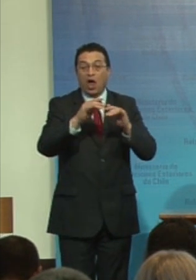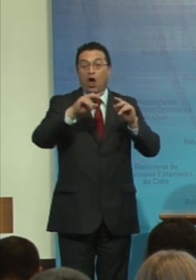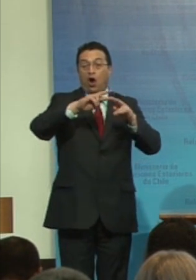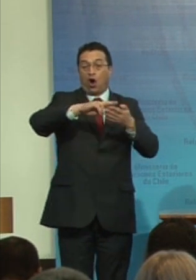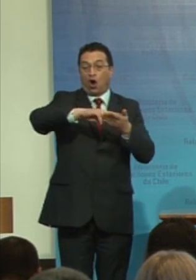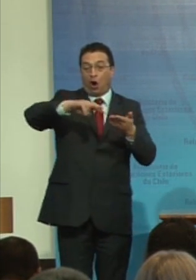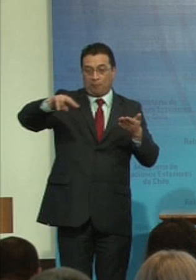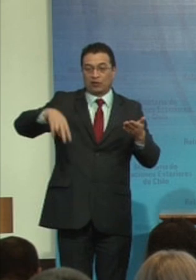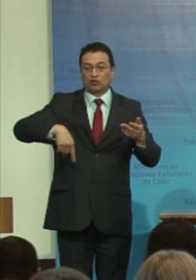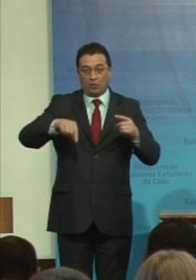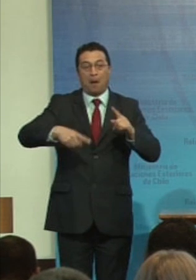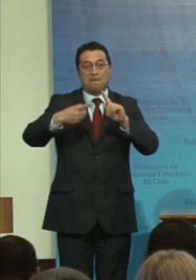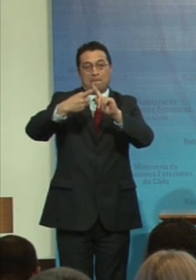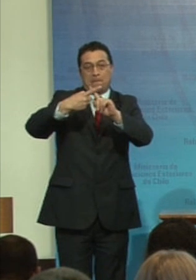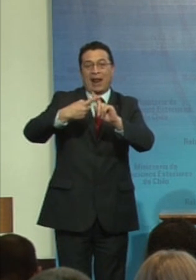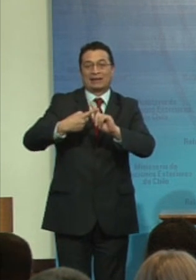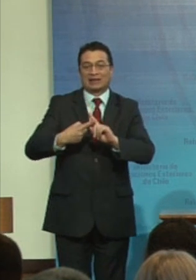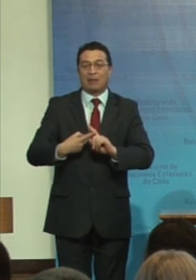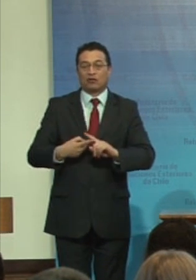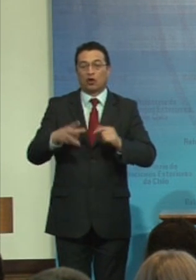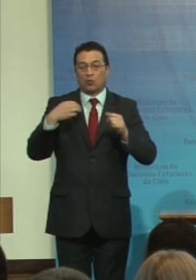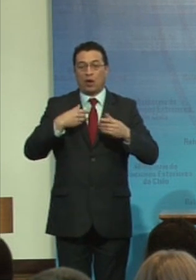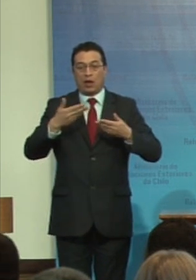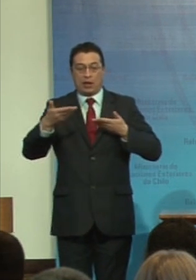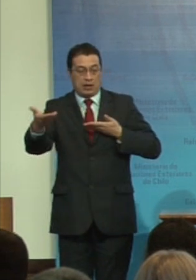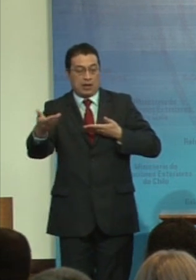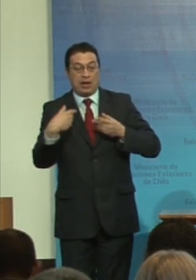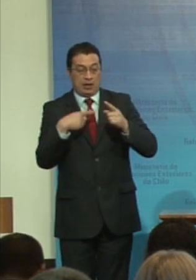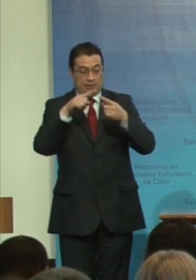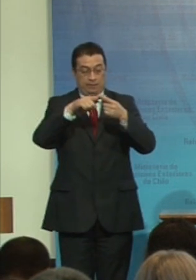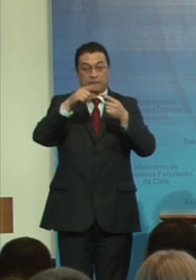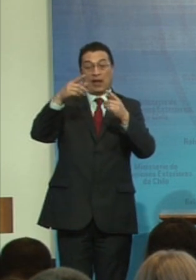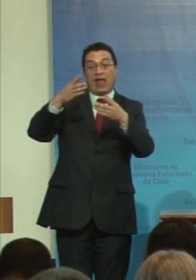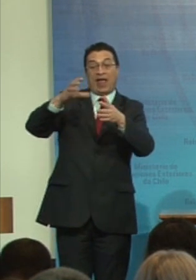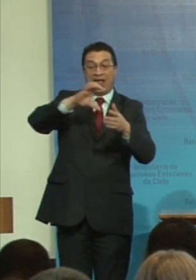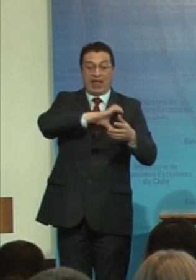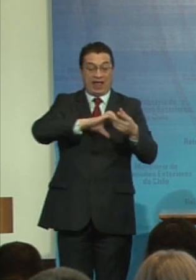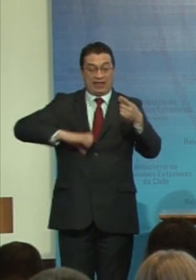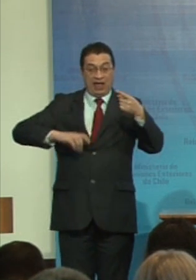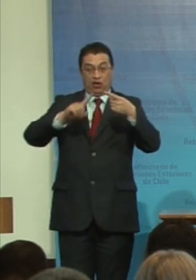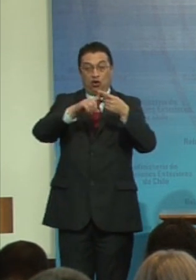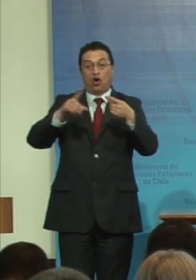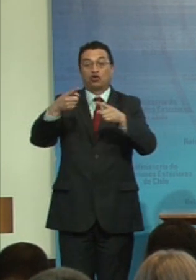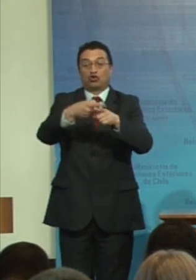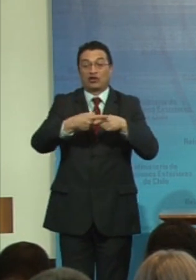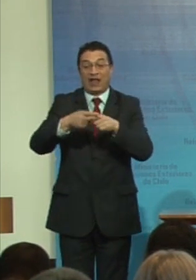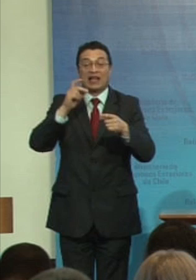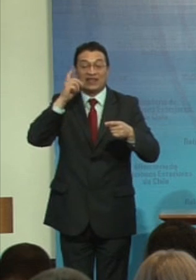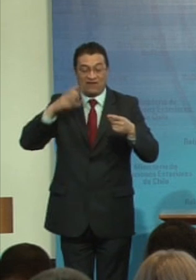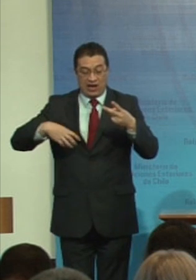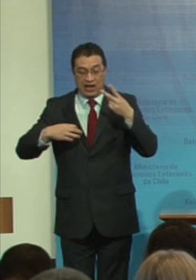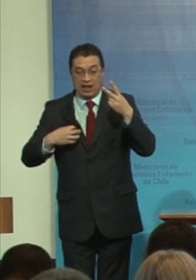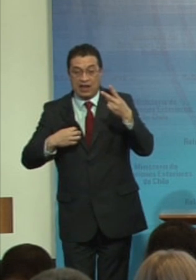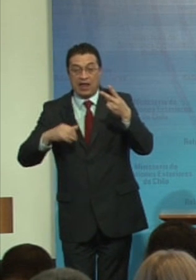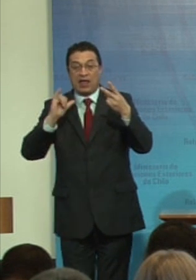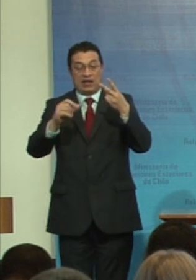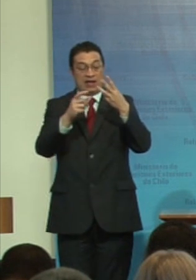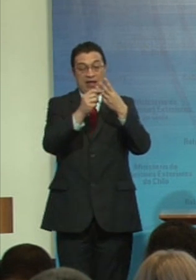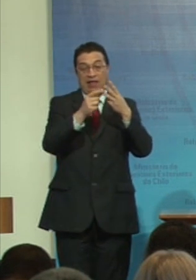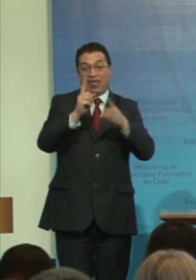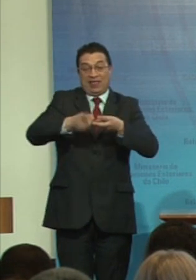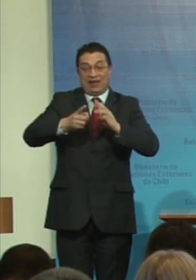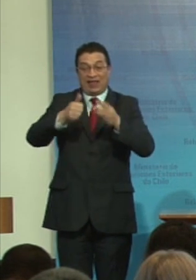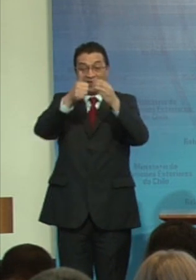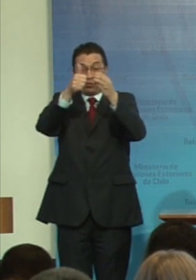participación. La triangulación entre estados, entre sociedad civil y entre quienes dirigían el proceso